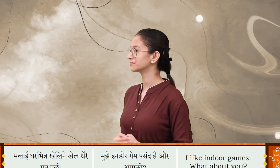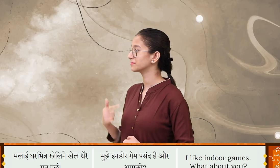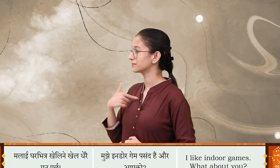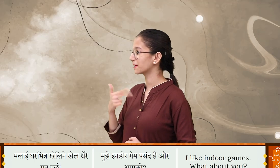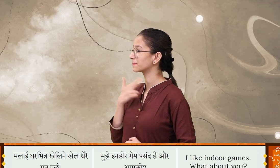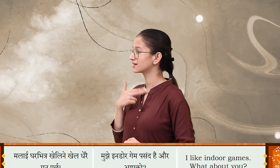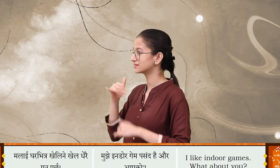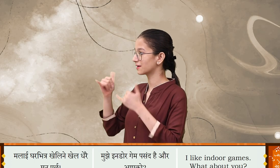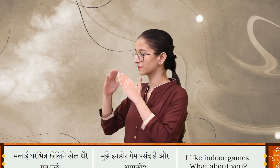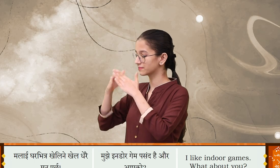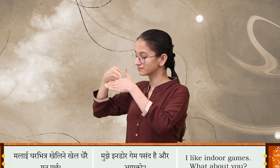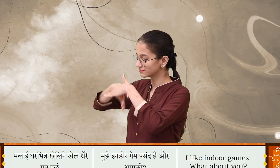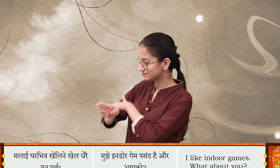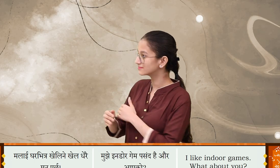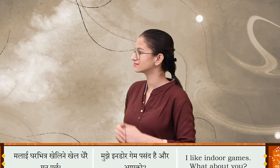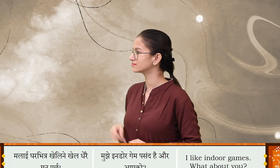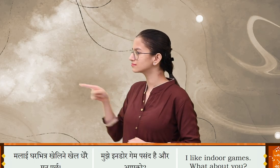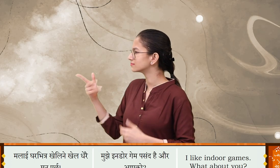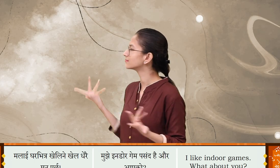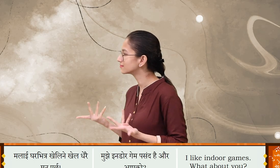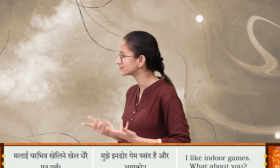मालाई घर वीत्र खेलने खेल दे रही मन परचा?